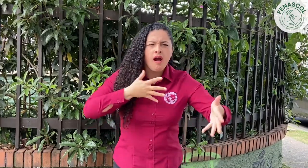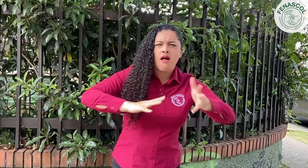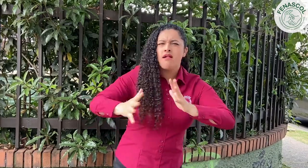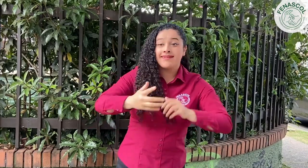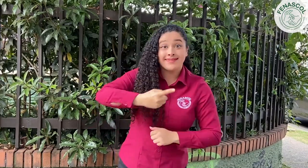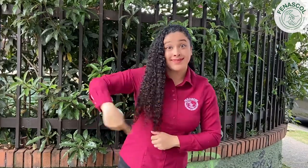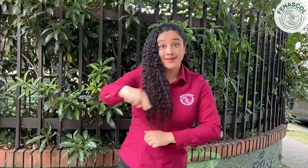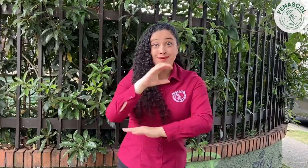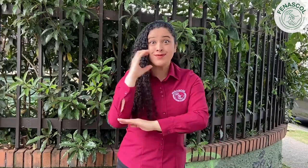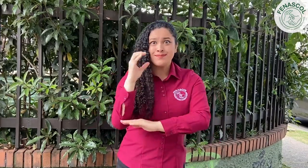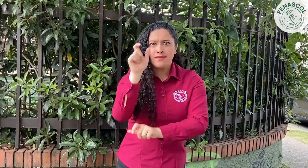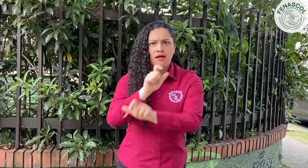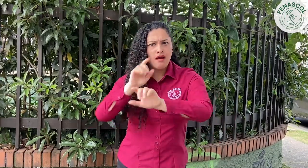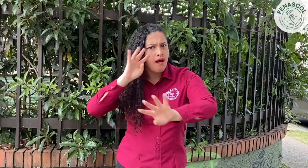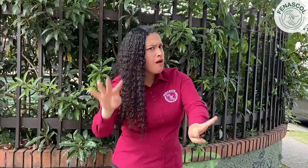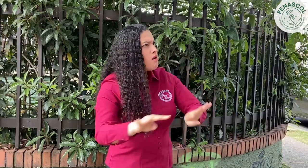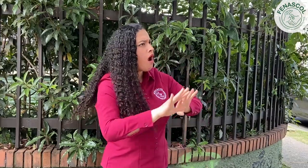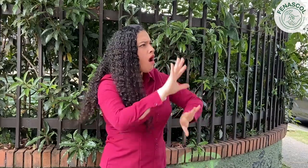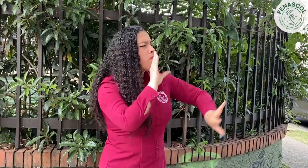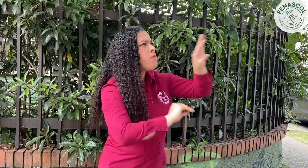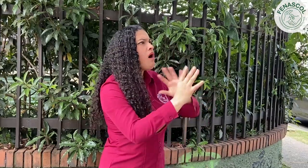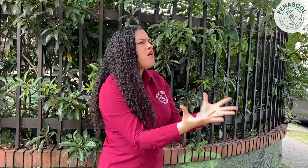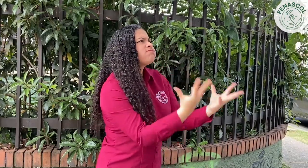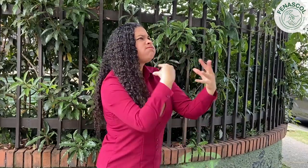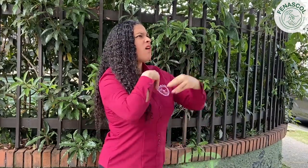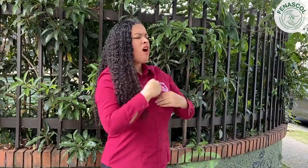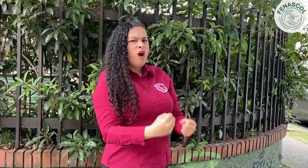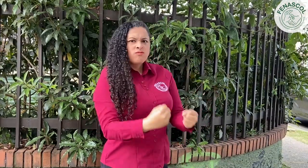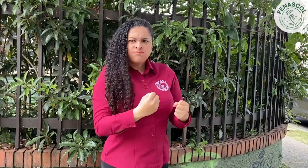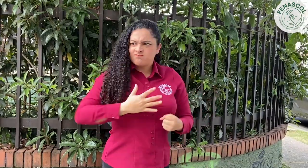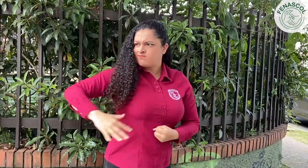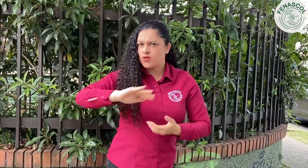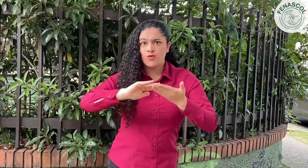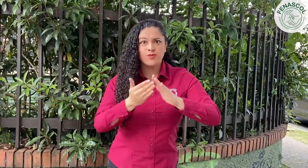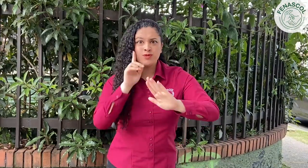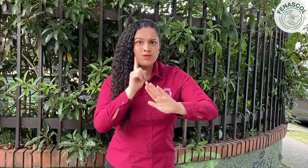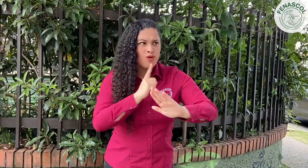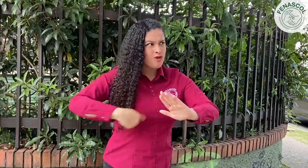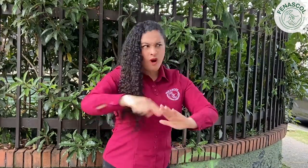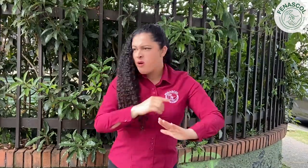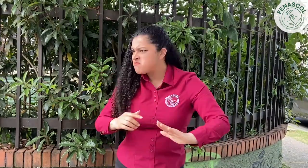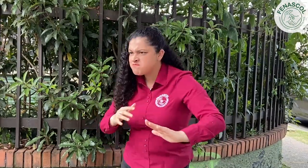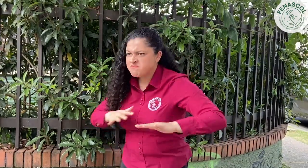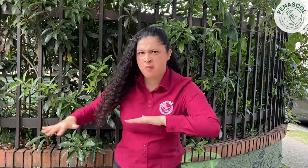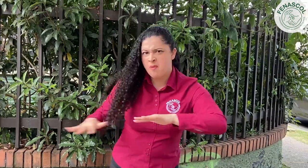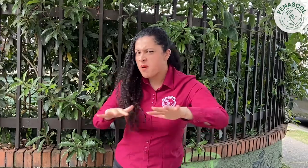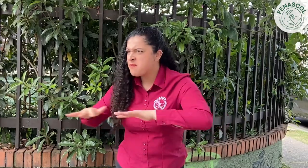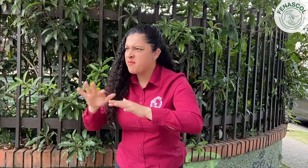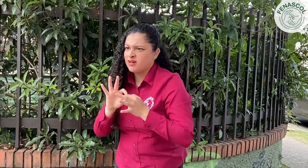experiencias, insumos que aportarán al empoderamiento de los asistentes, fortaleciendo la movilización de la comunidad sorda colombiana